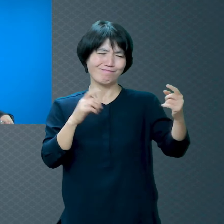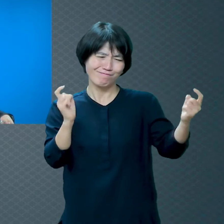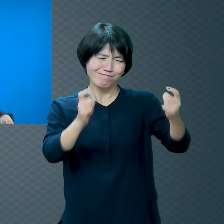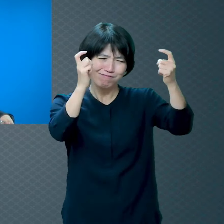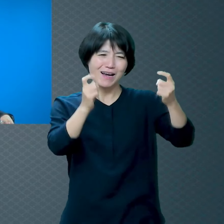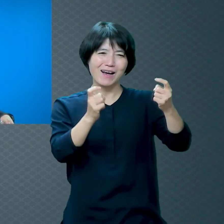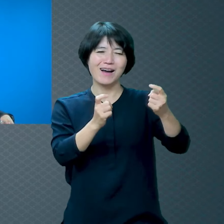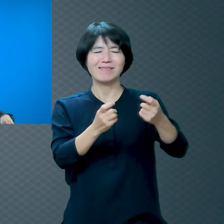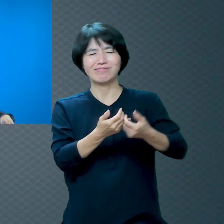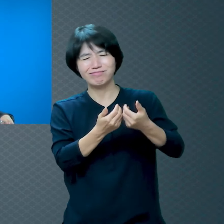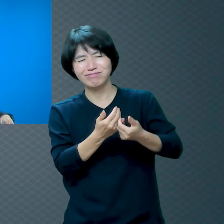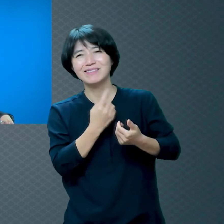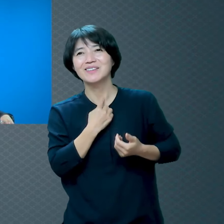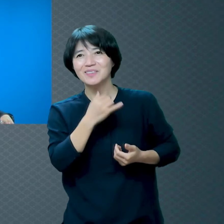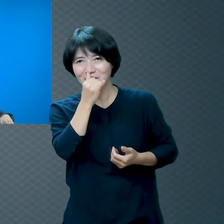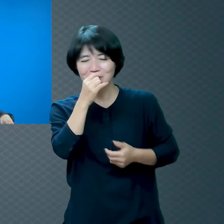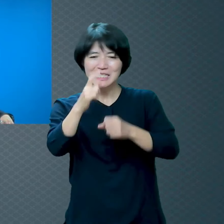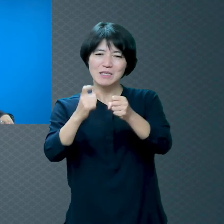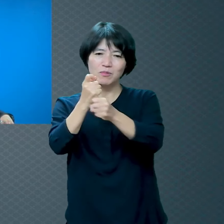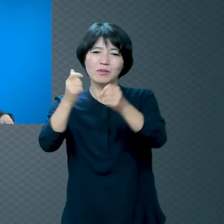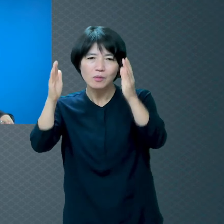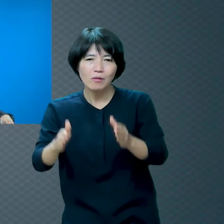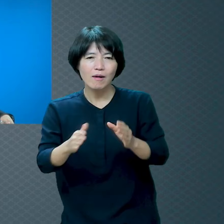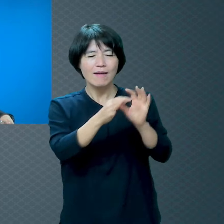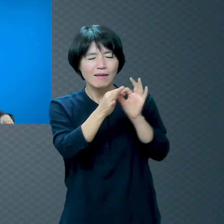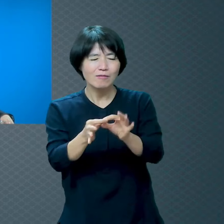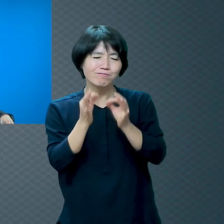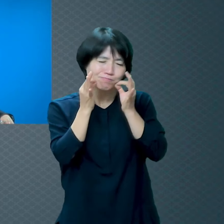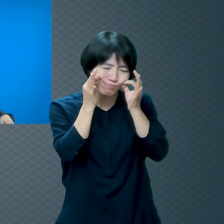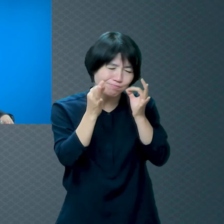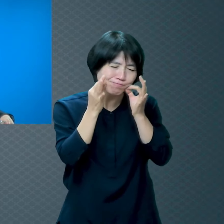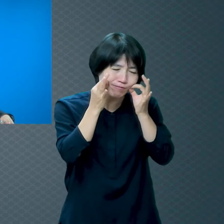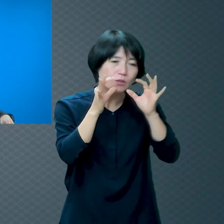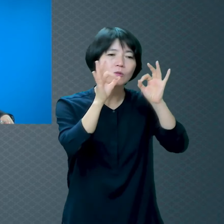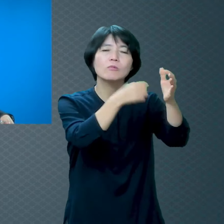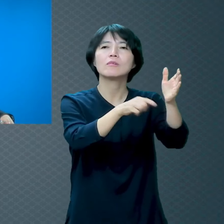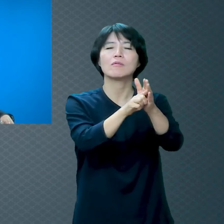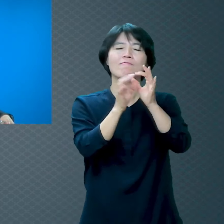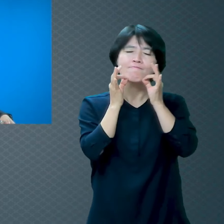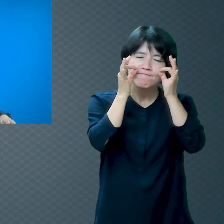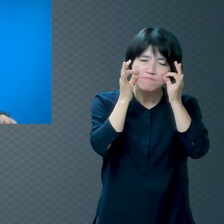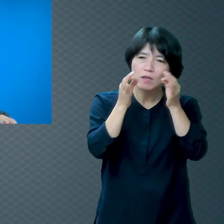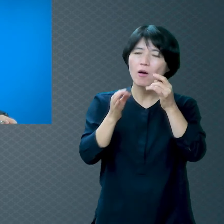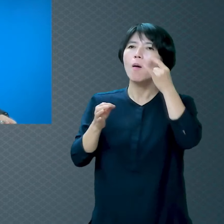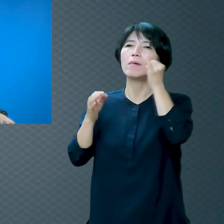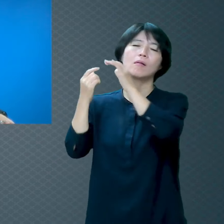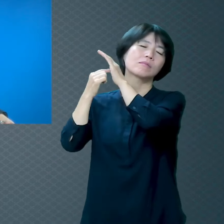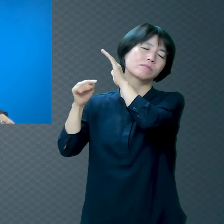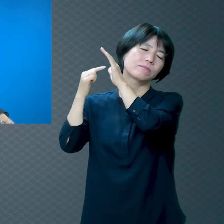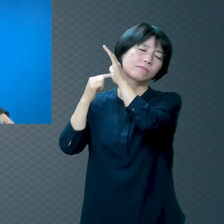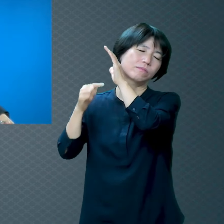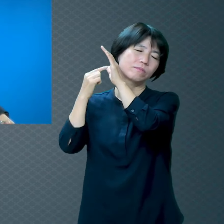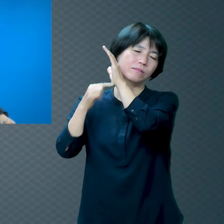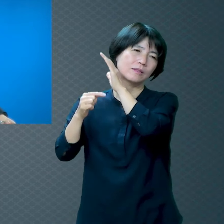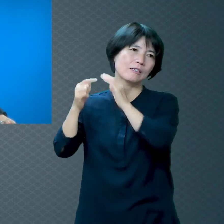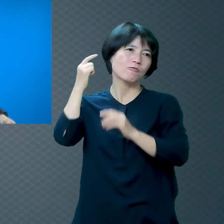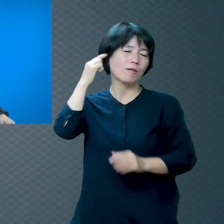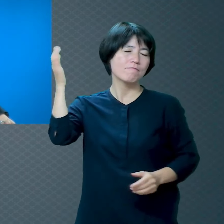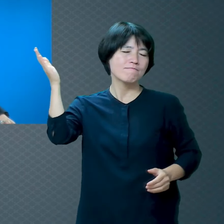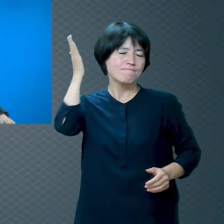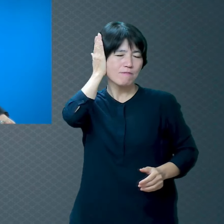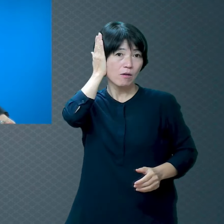얼마나 전도를 했는지 안 들으시는 거예요 그런데 제가 목사가 됐어요